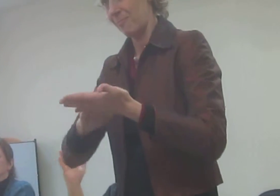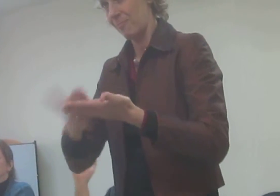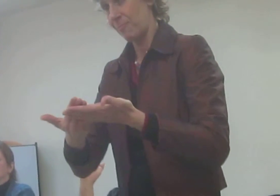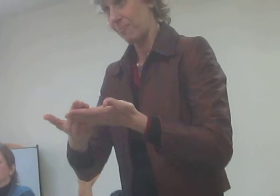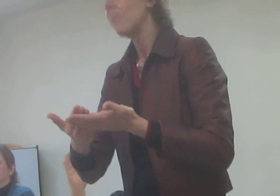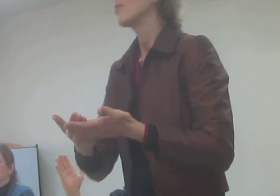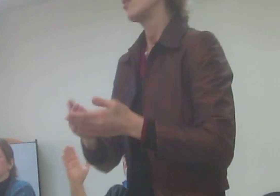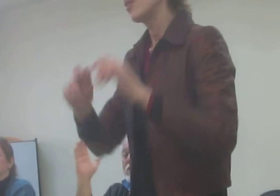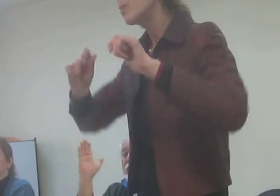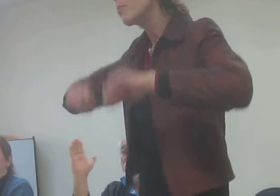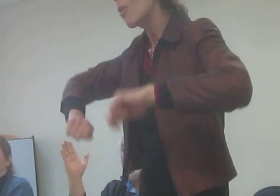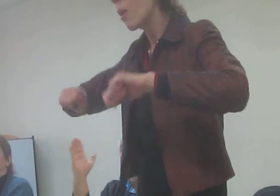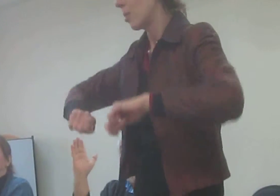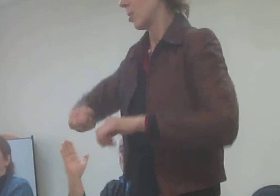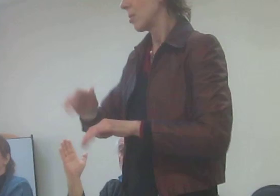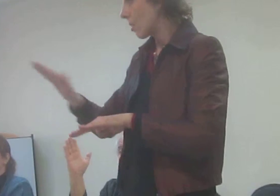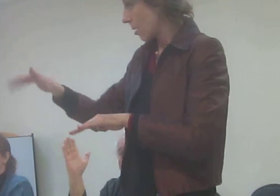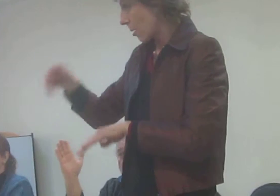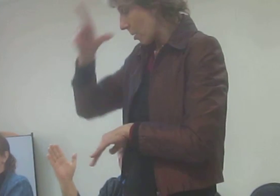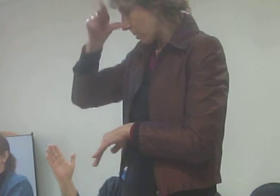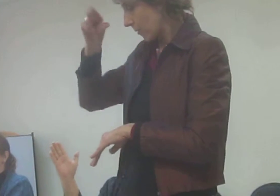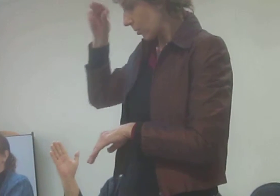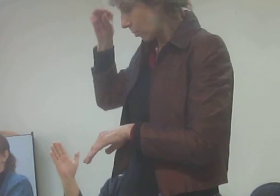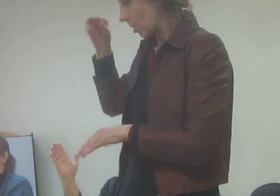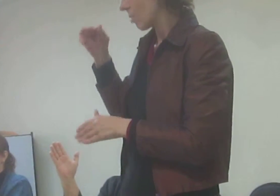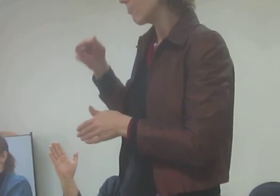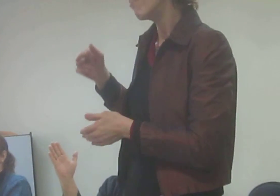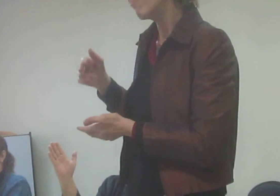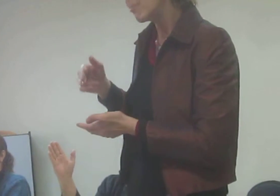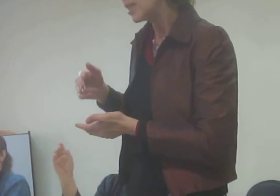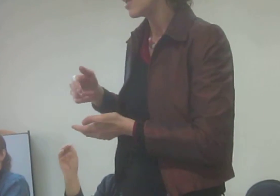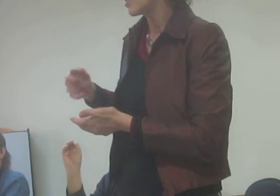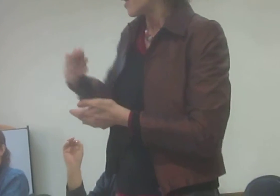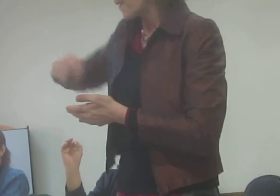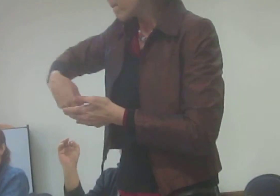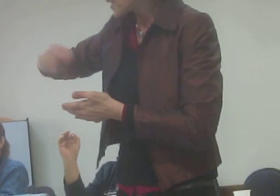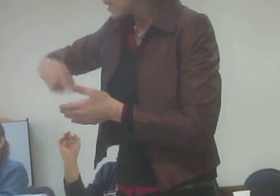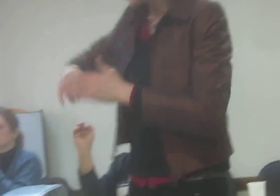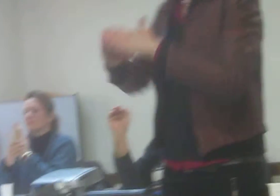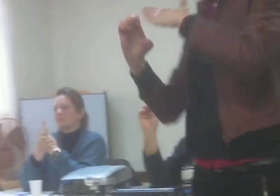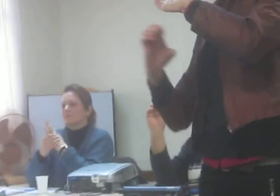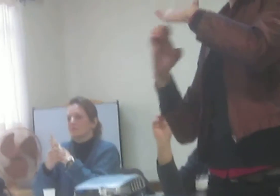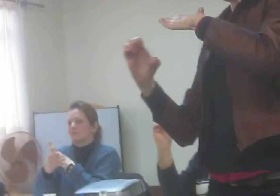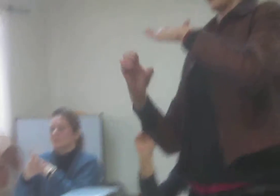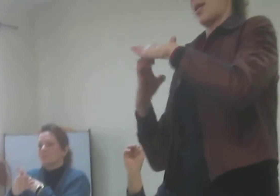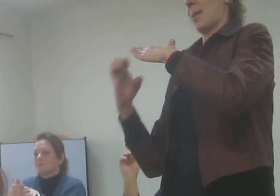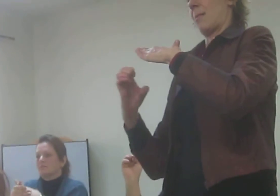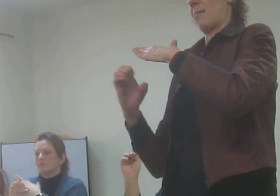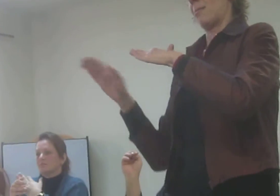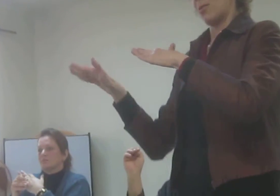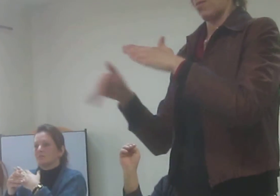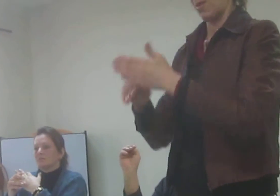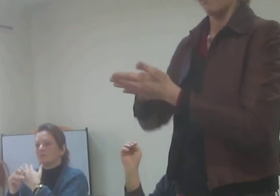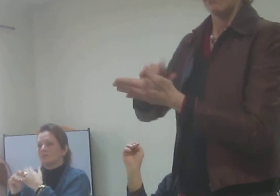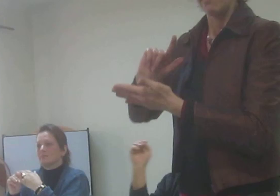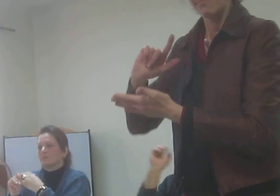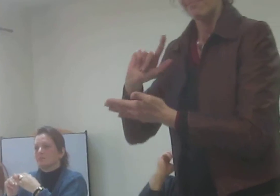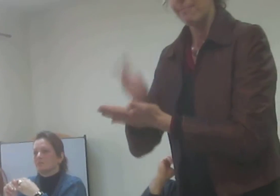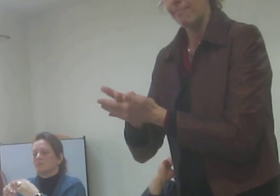contrate para os eventos do ano todo. Eu acho que... Mas, em que conta que vem essa...